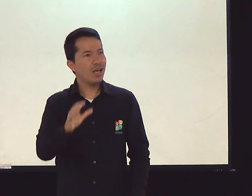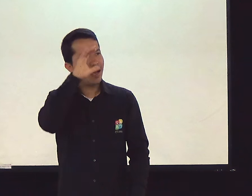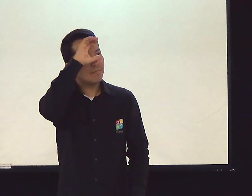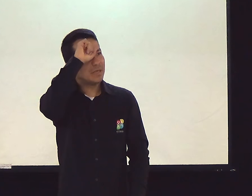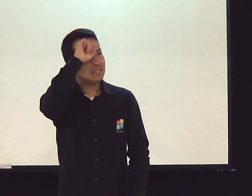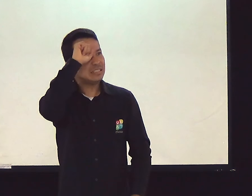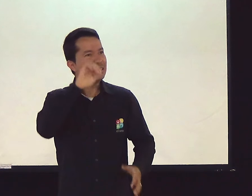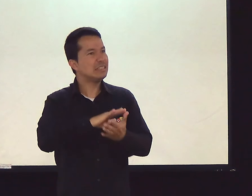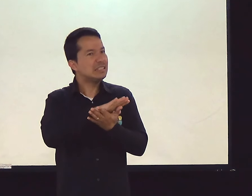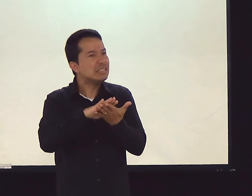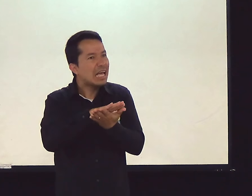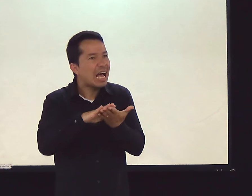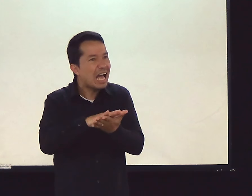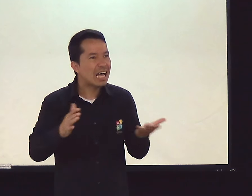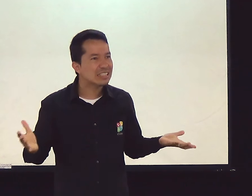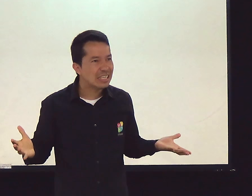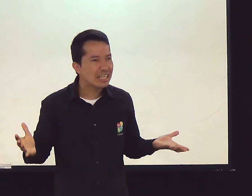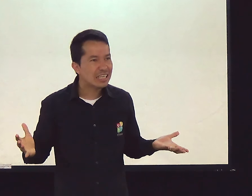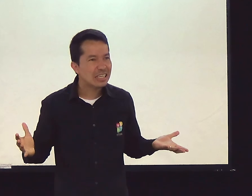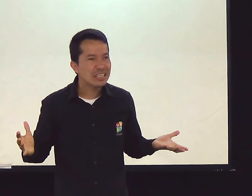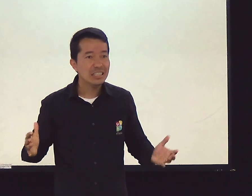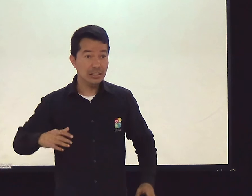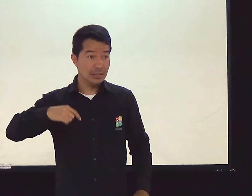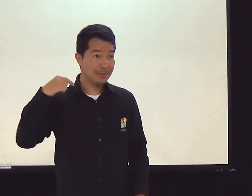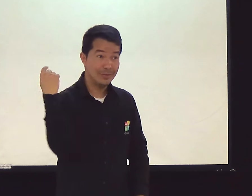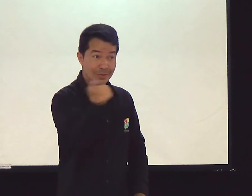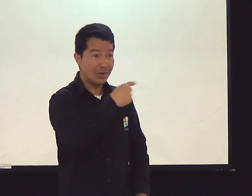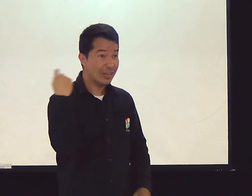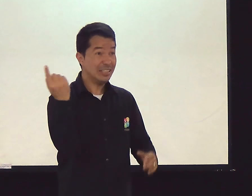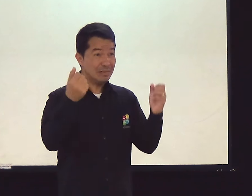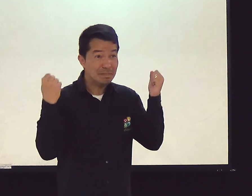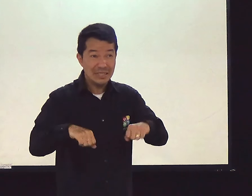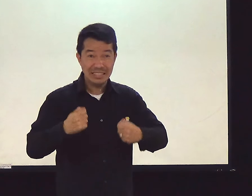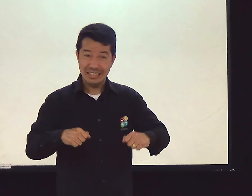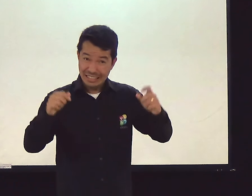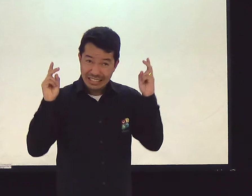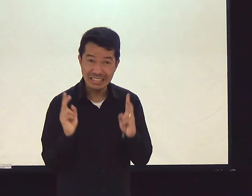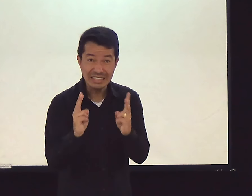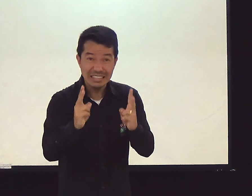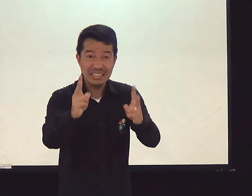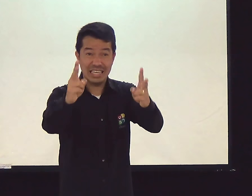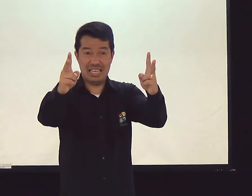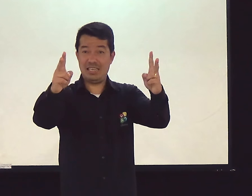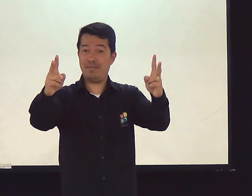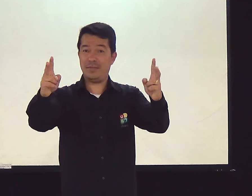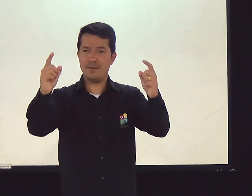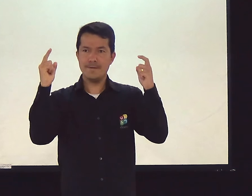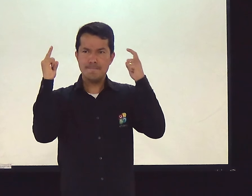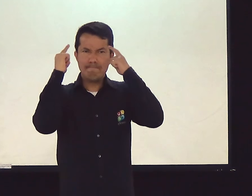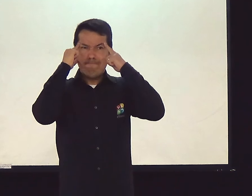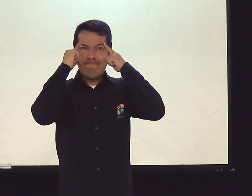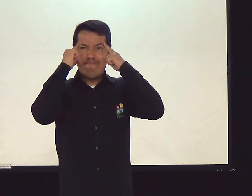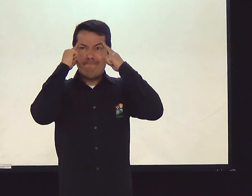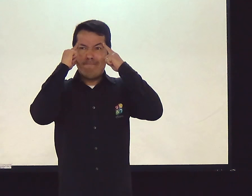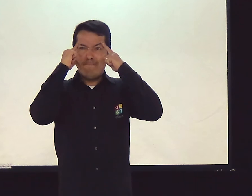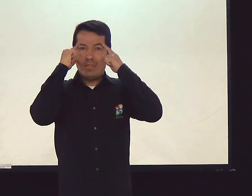o conhecimento. Você não quer aprender coisa diferente. Mas nós precisamos sempre